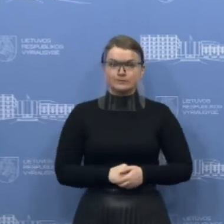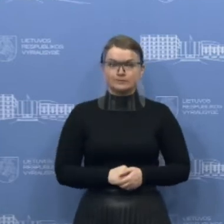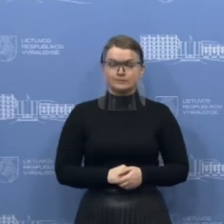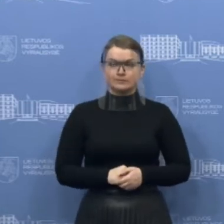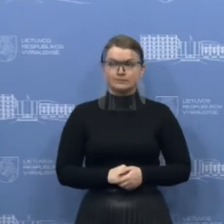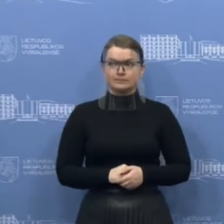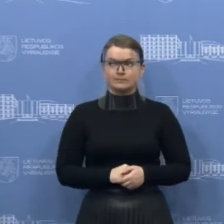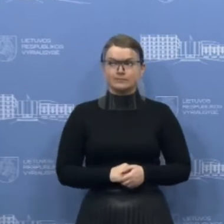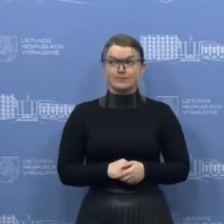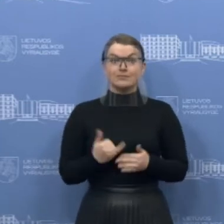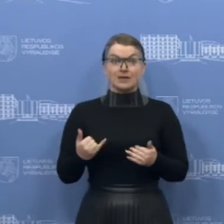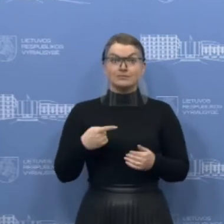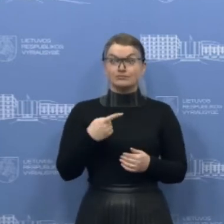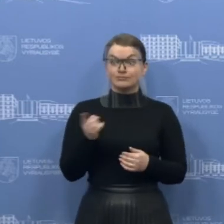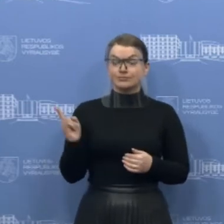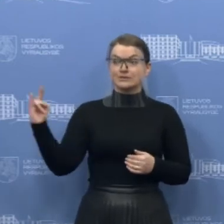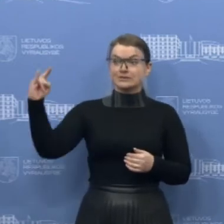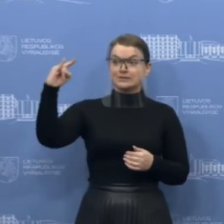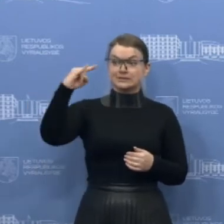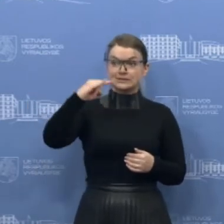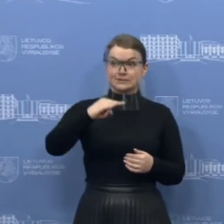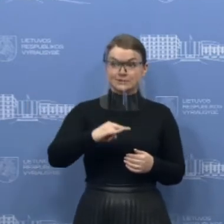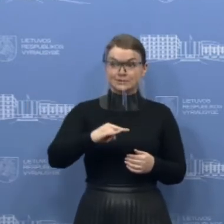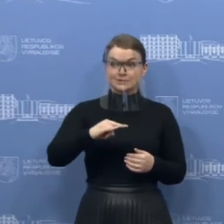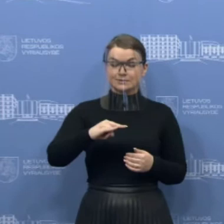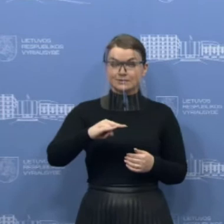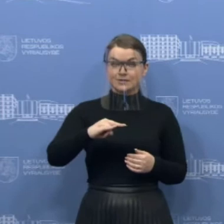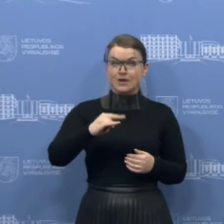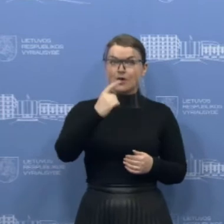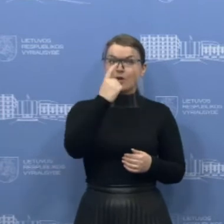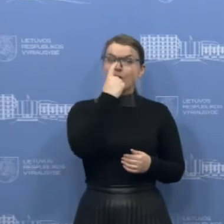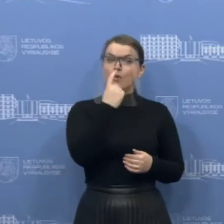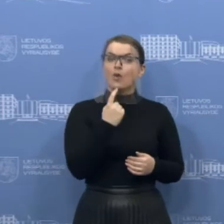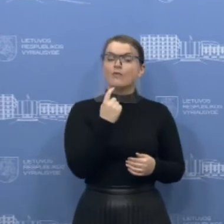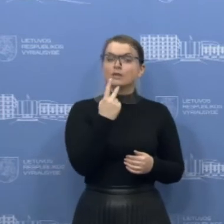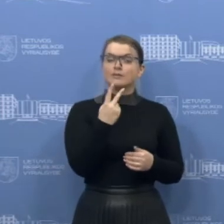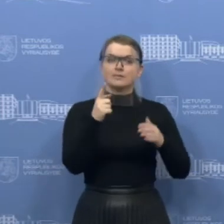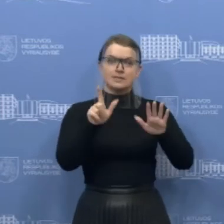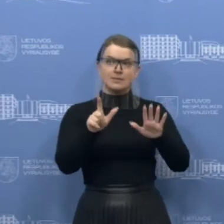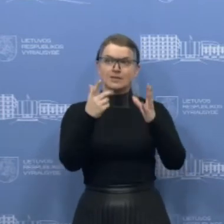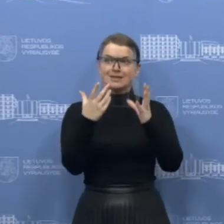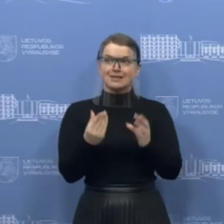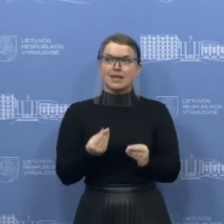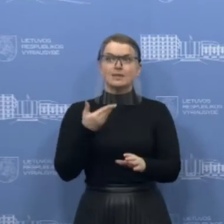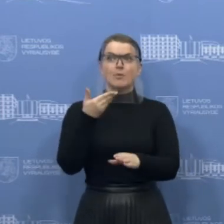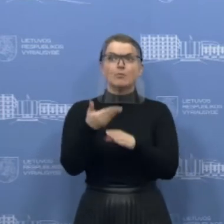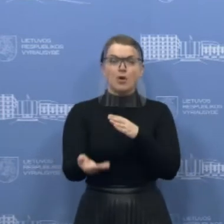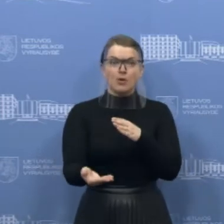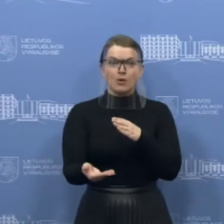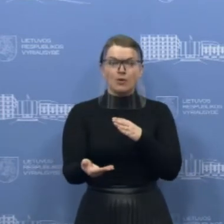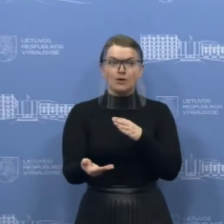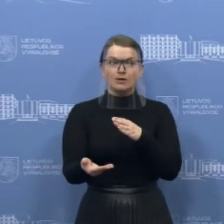šitie skrydžiai, kurie vyko po kovo 27 dienos, buvo